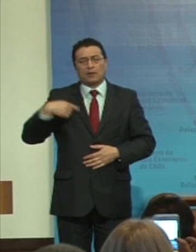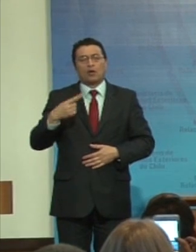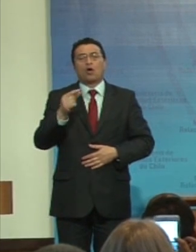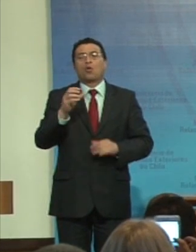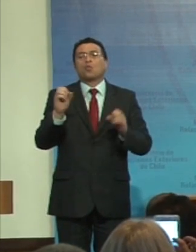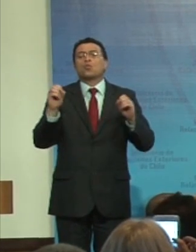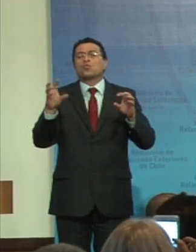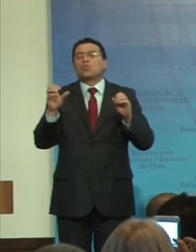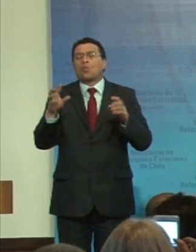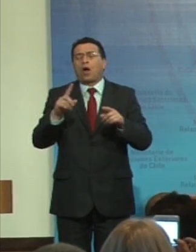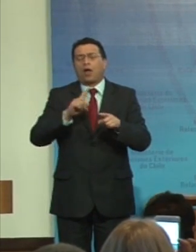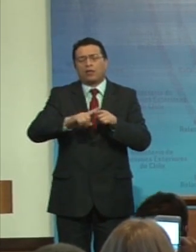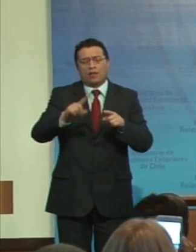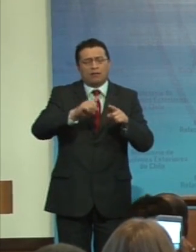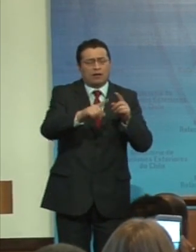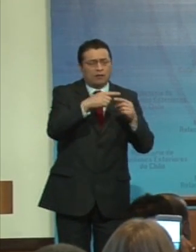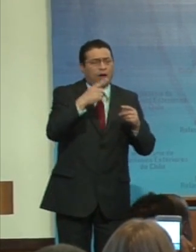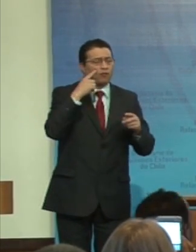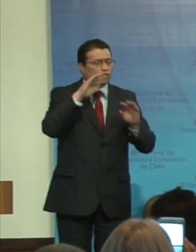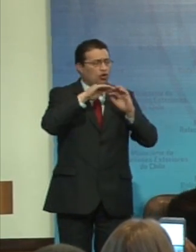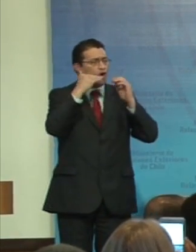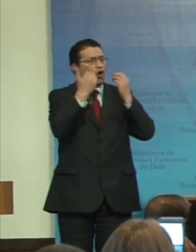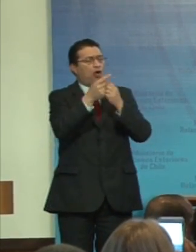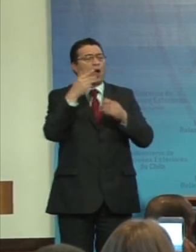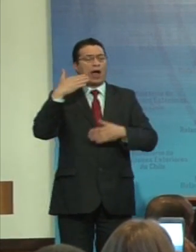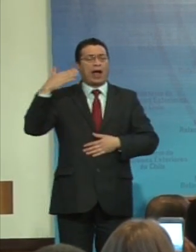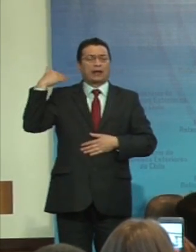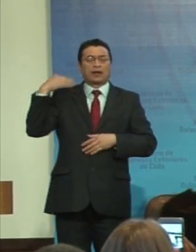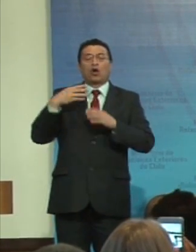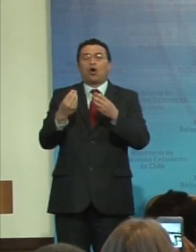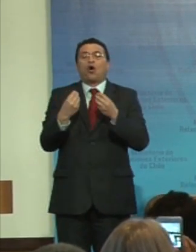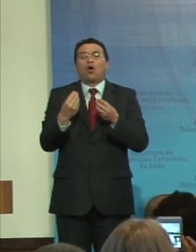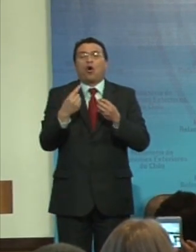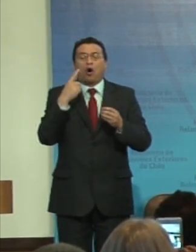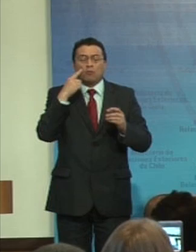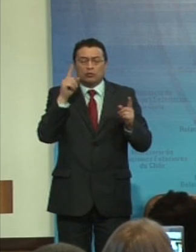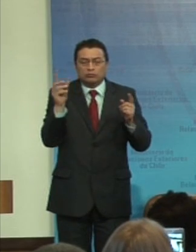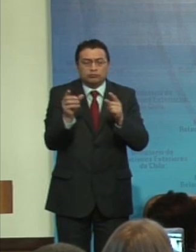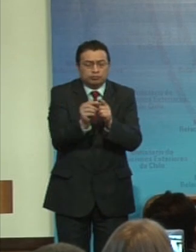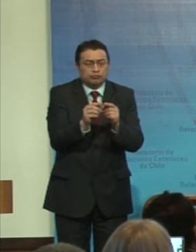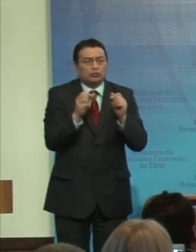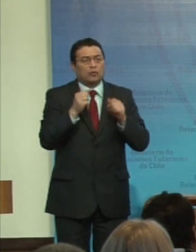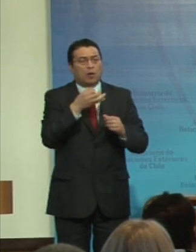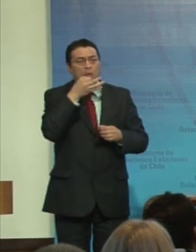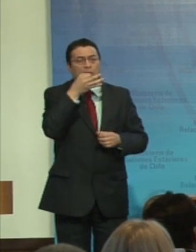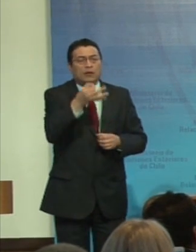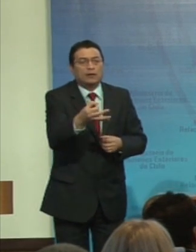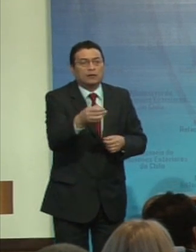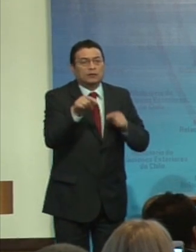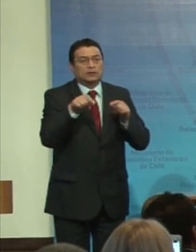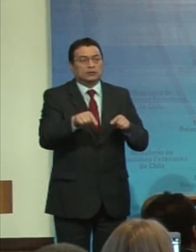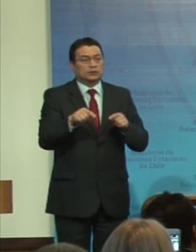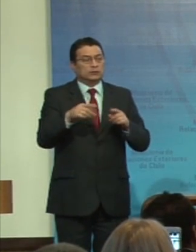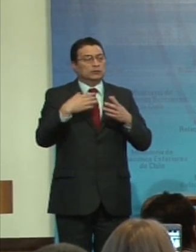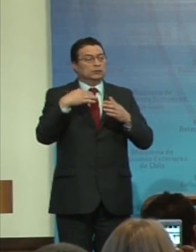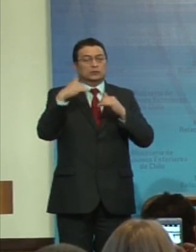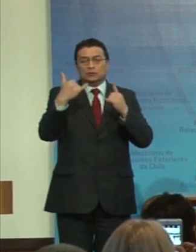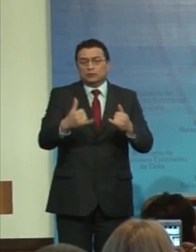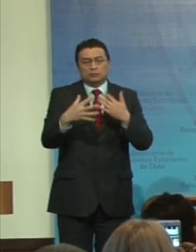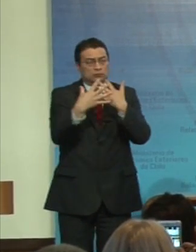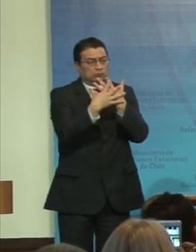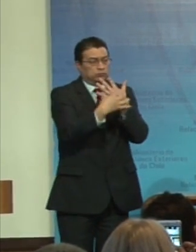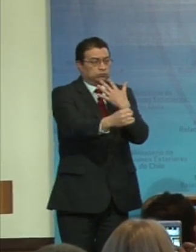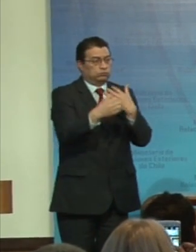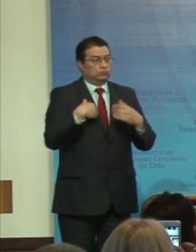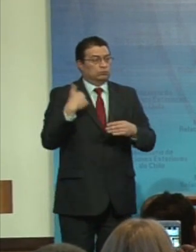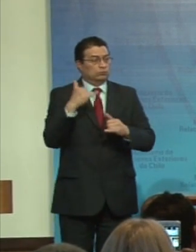¿cuánta vivencia hay detrás de todo esto? ¿Cómo contextualizar? En general, en las conferencias en